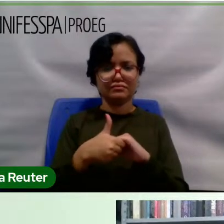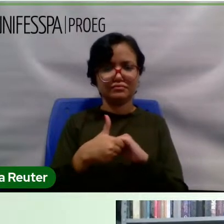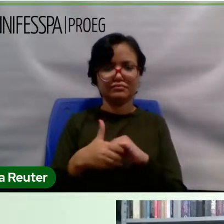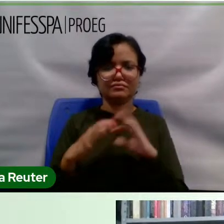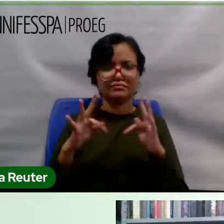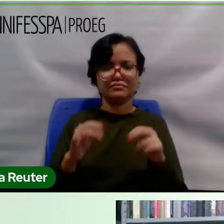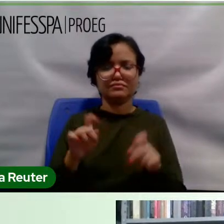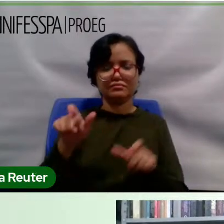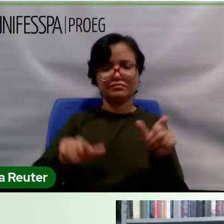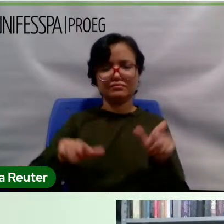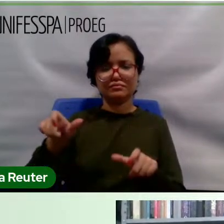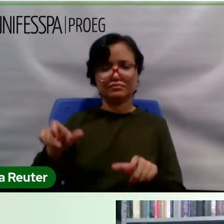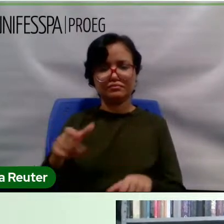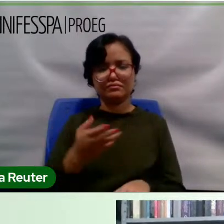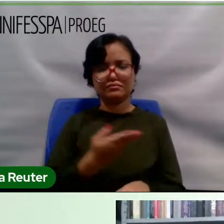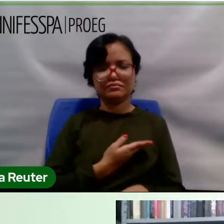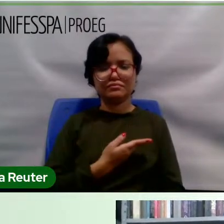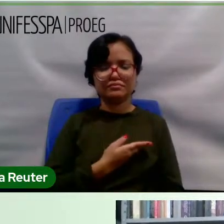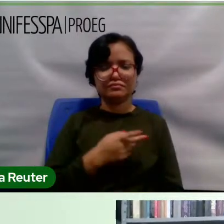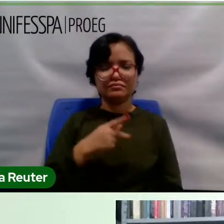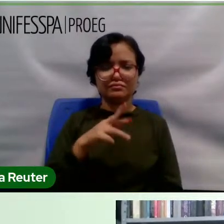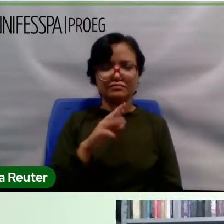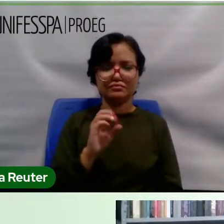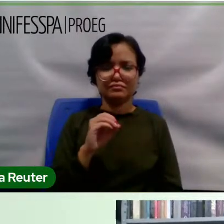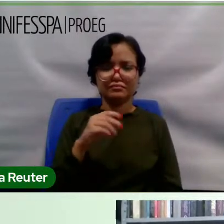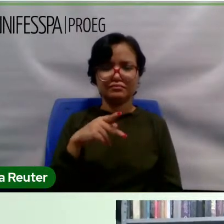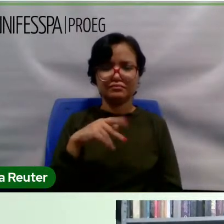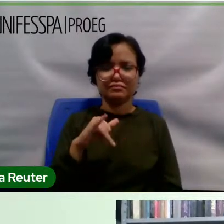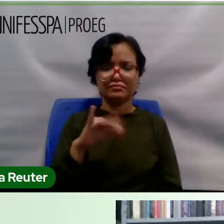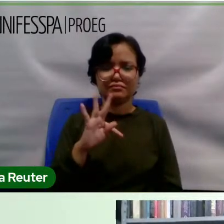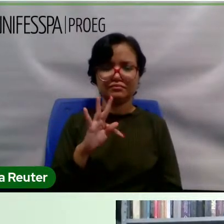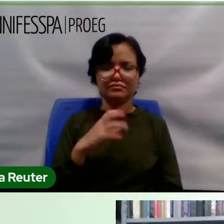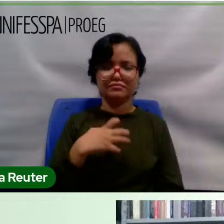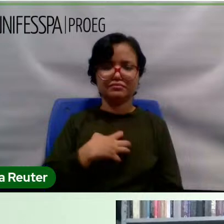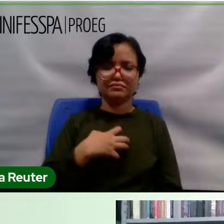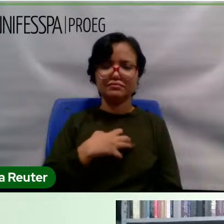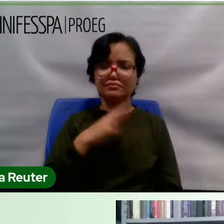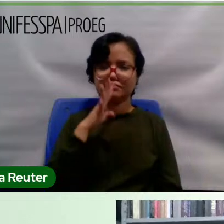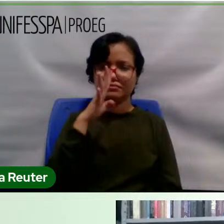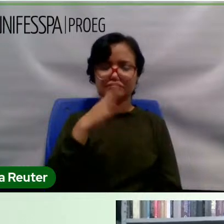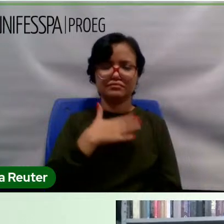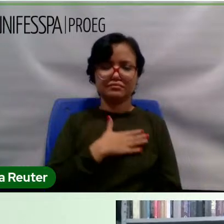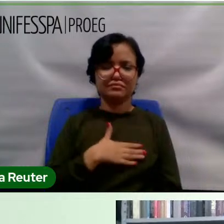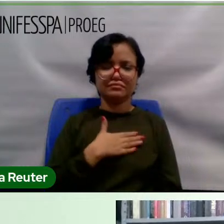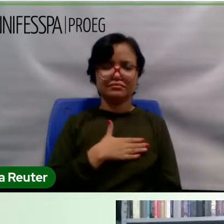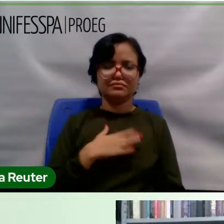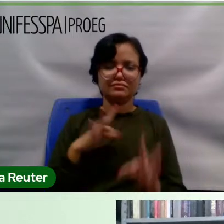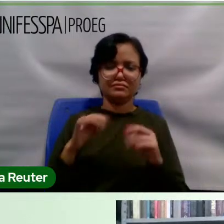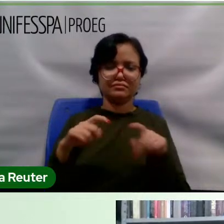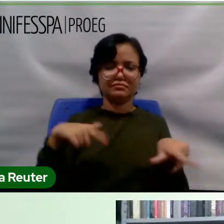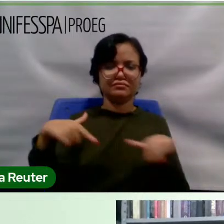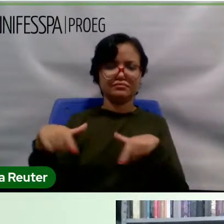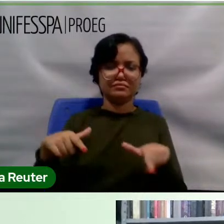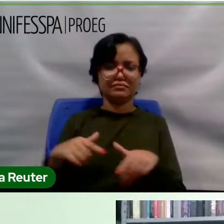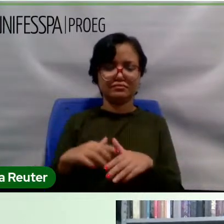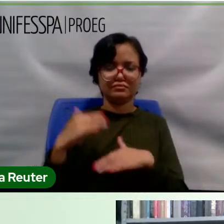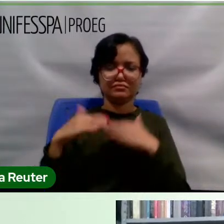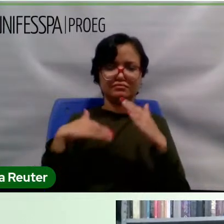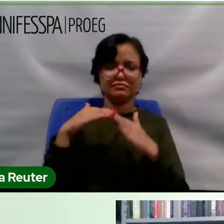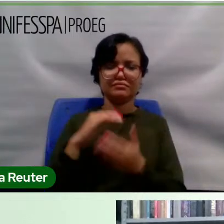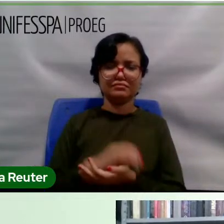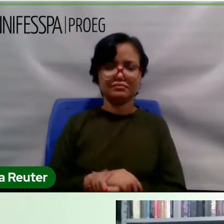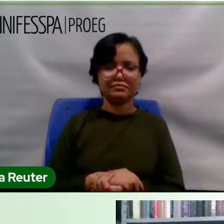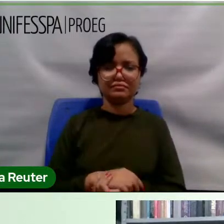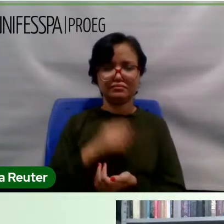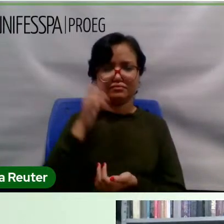colegas da ProPIT, pelos quais eu tenho uma imensa admiração e carinho por todo o trabalho que desenvolve à frente dessa pró